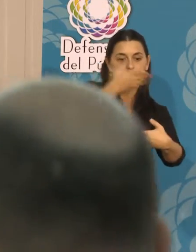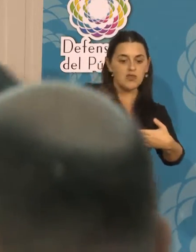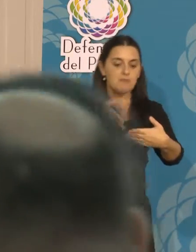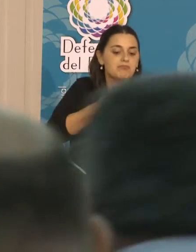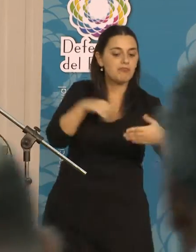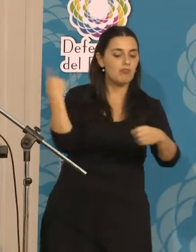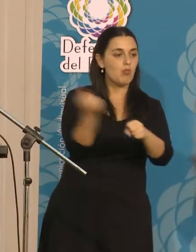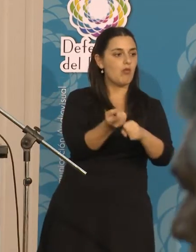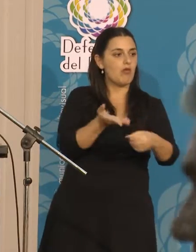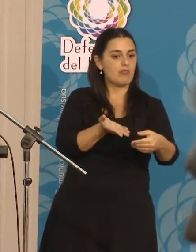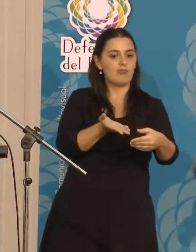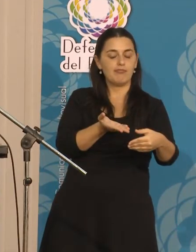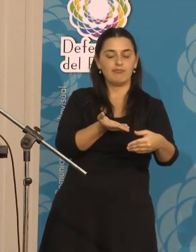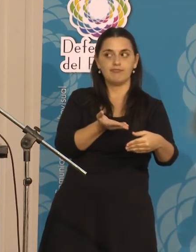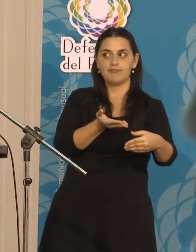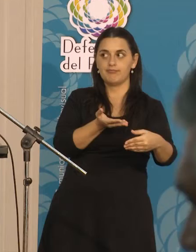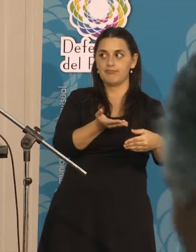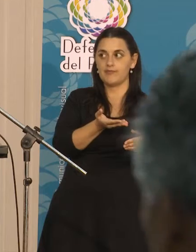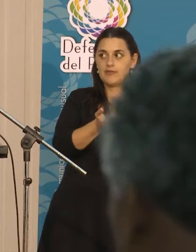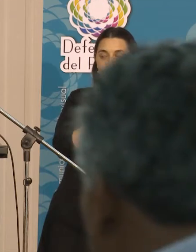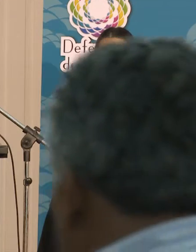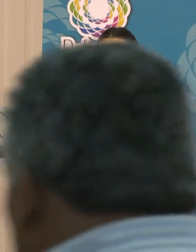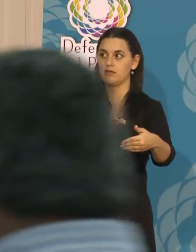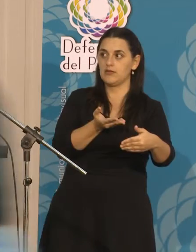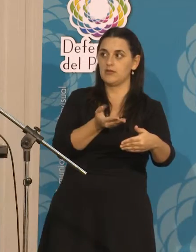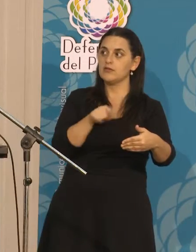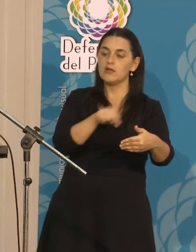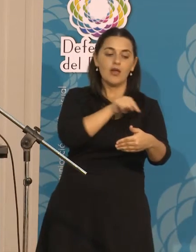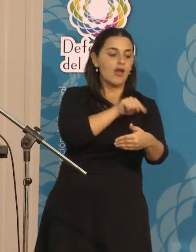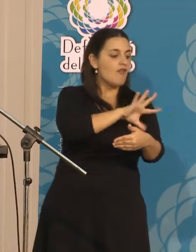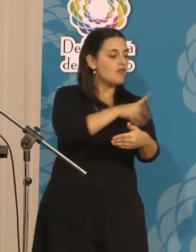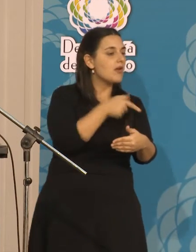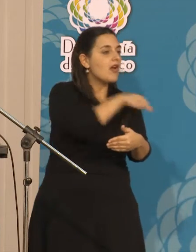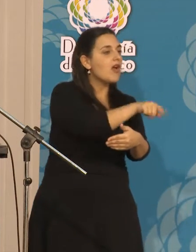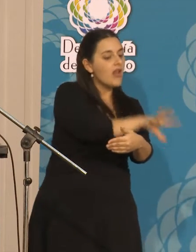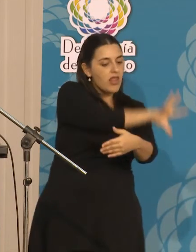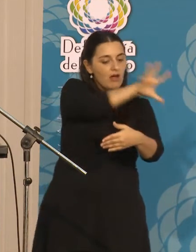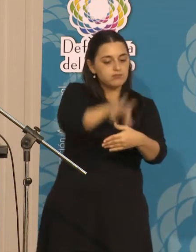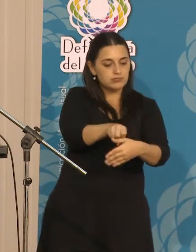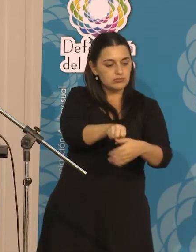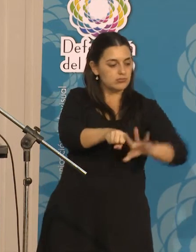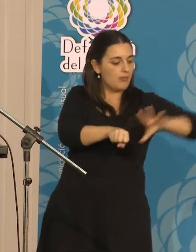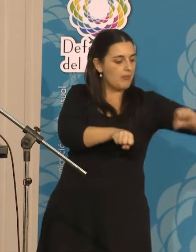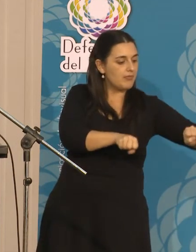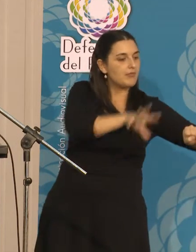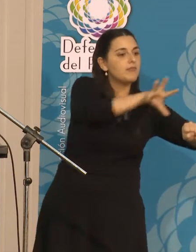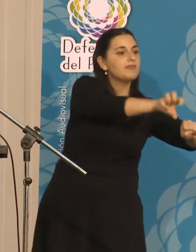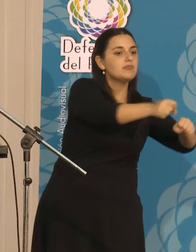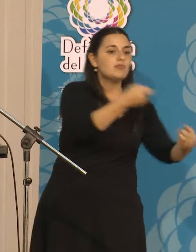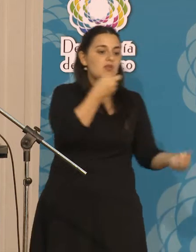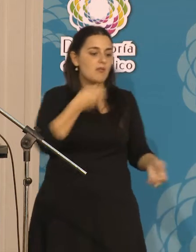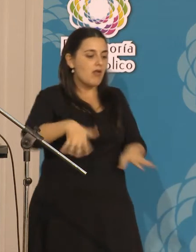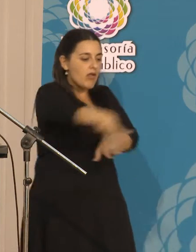Y esto es lo que se estaba hablando de la apropiación de muchas tierras en la República Argentina